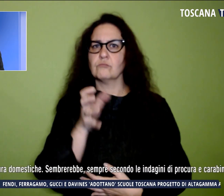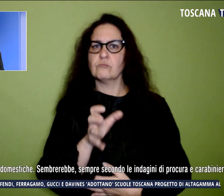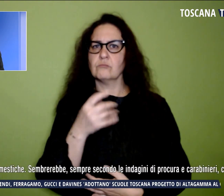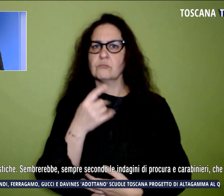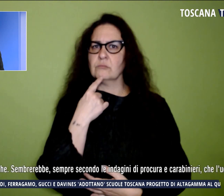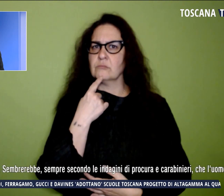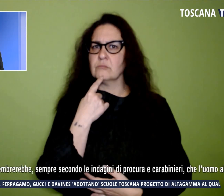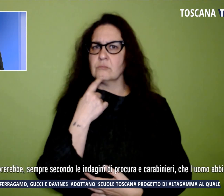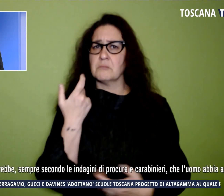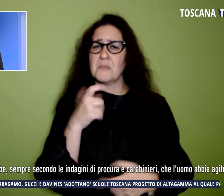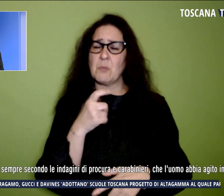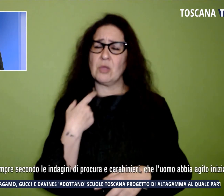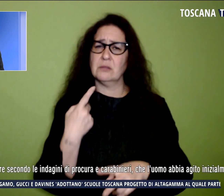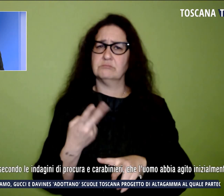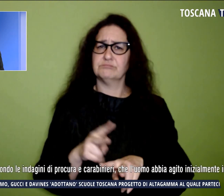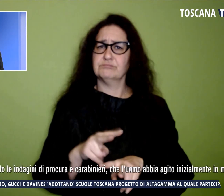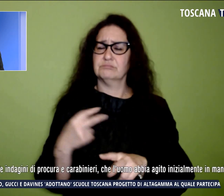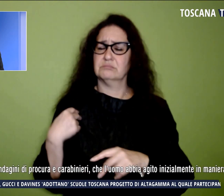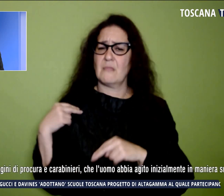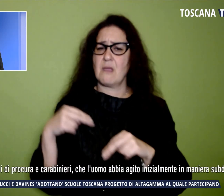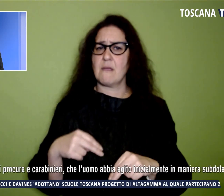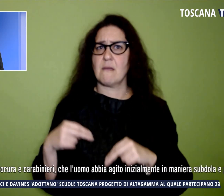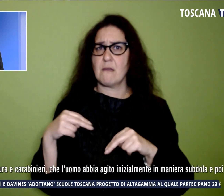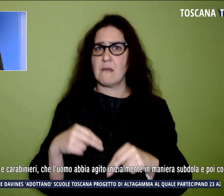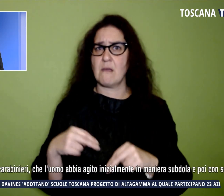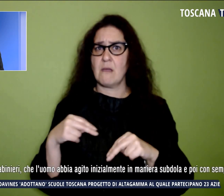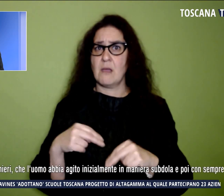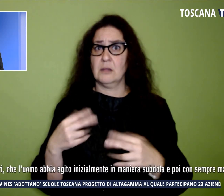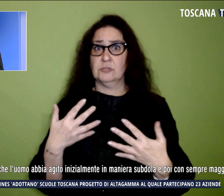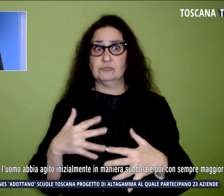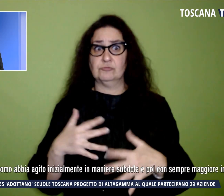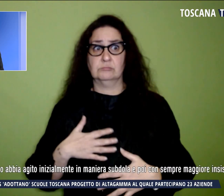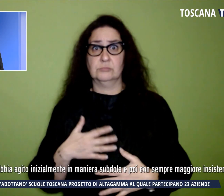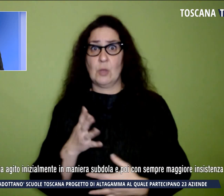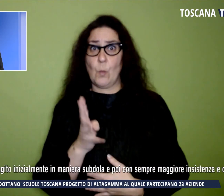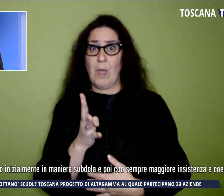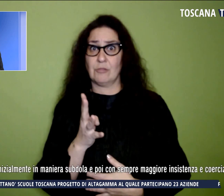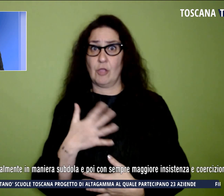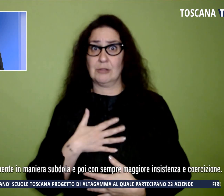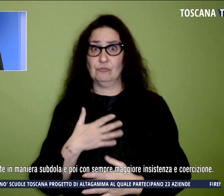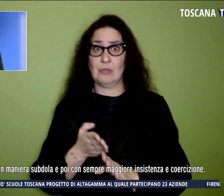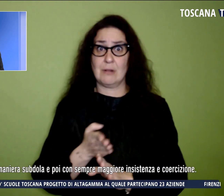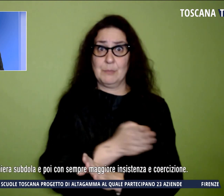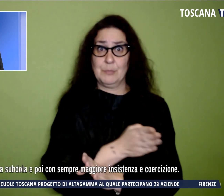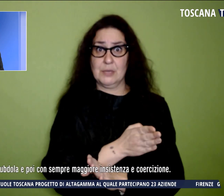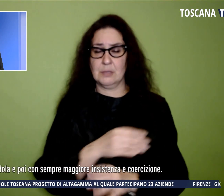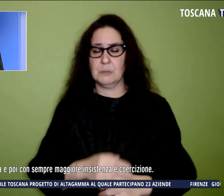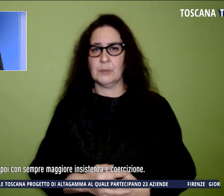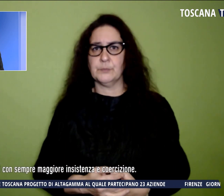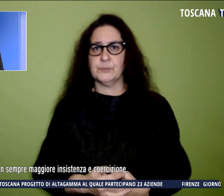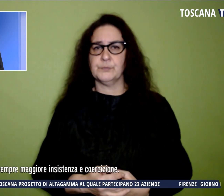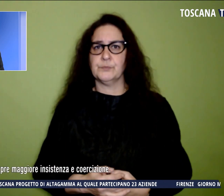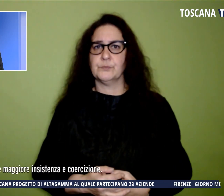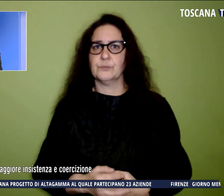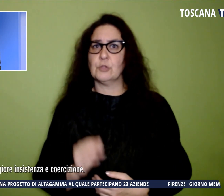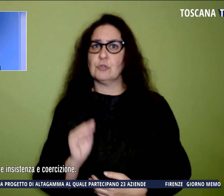anni di abusi subiti, ben prima dell'età inferiore ai 14 anni. La ragazza ha elencato